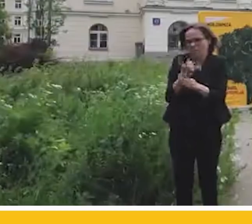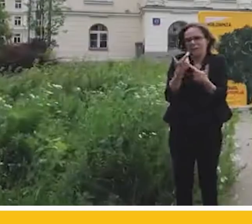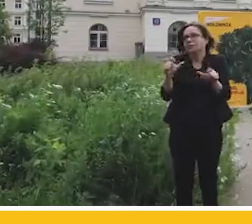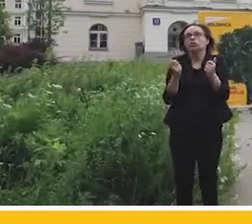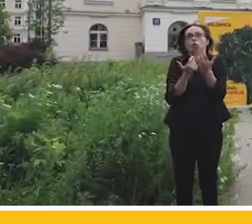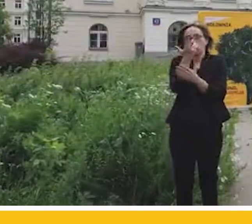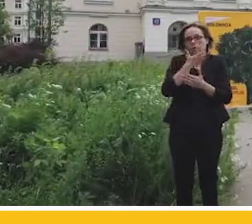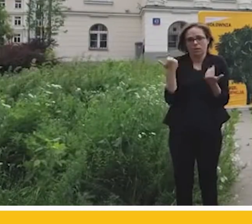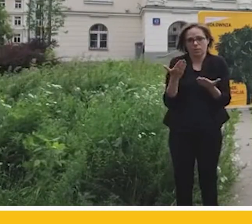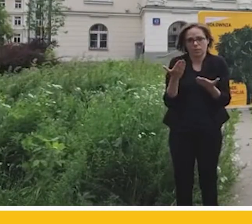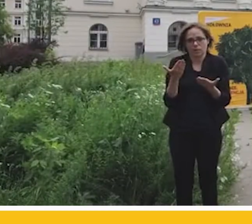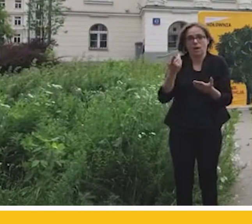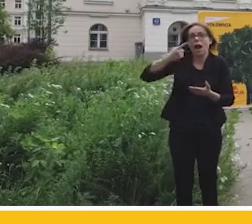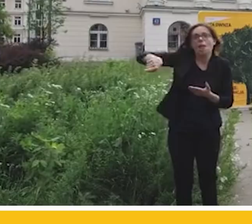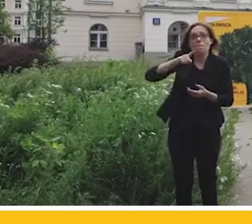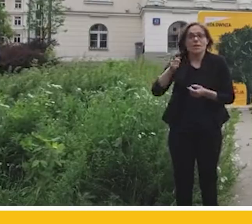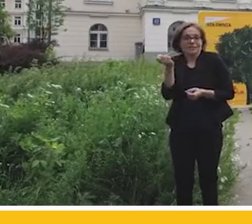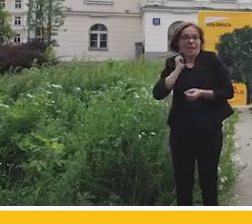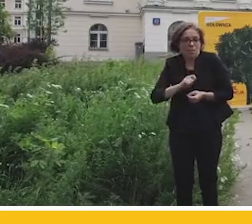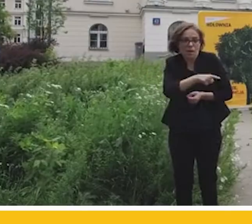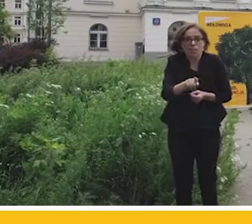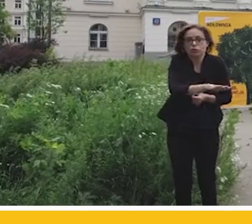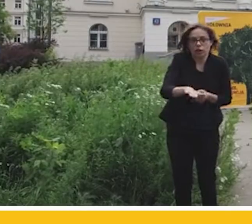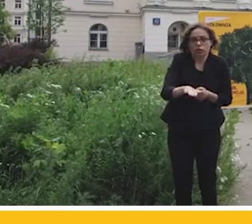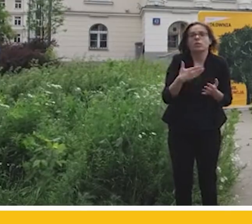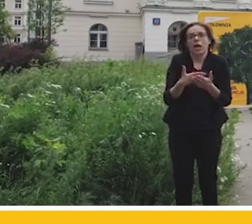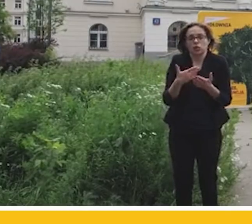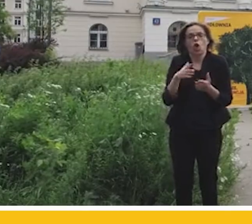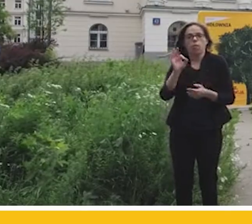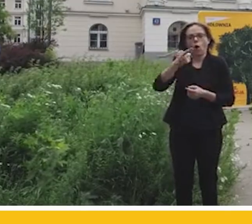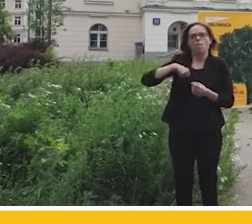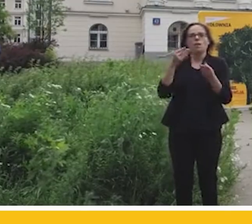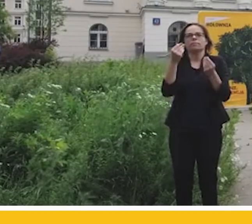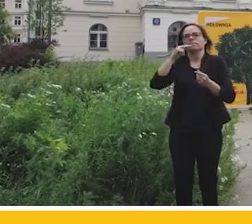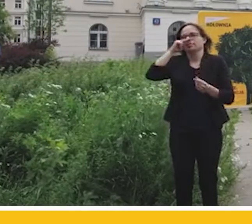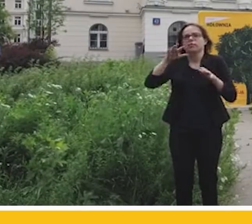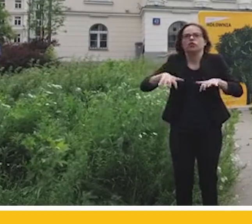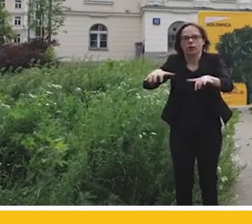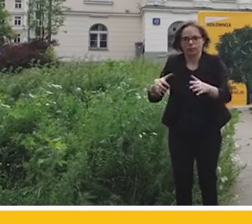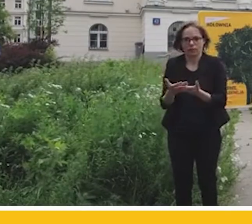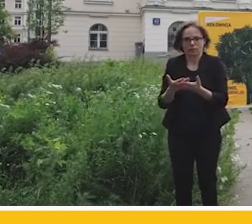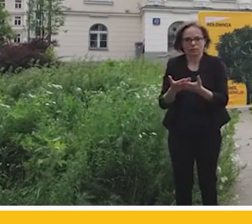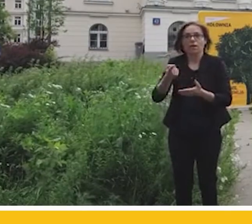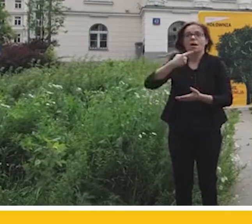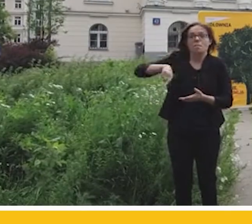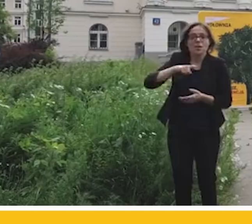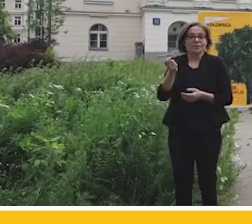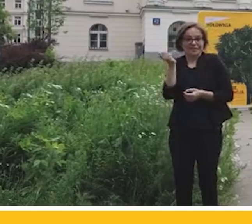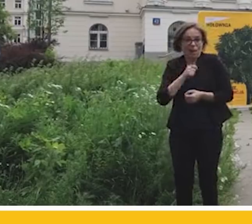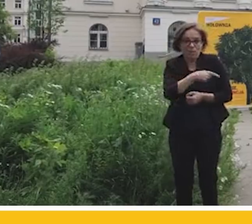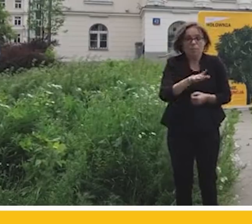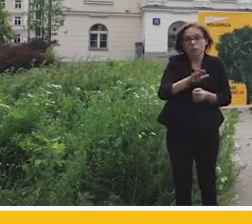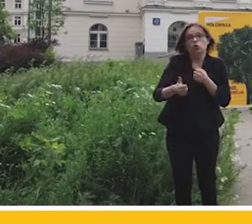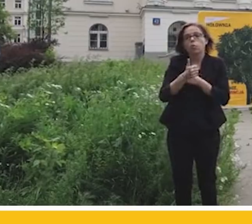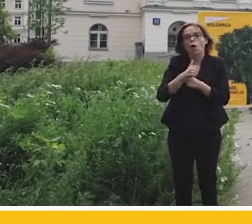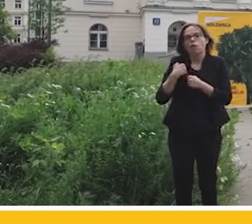pozabijamy nasze własne dzieci. Wiecie dlaczego to zrobimy? Z naszej chciwości. Pozabijamy je z naszej krótkowzroczności politycznej.